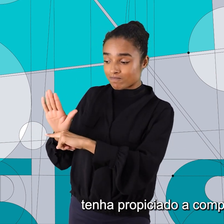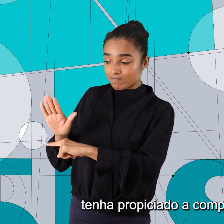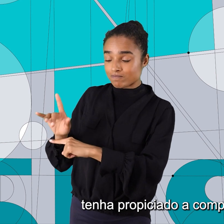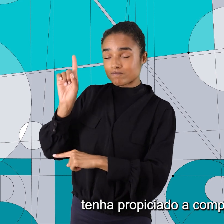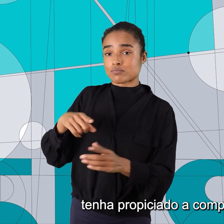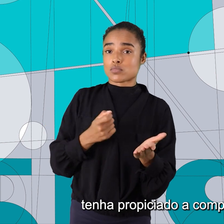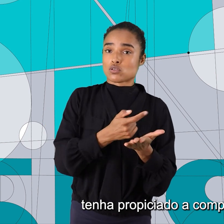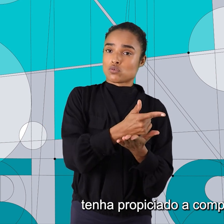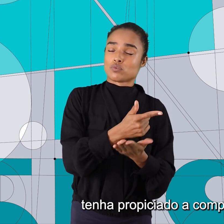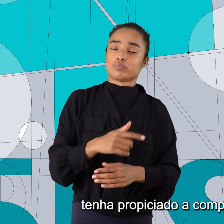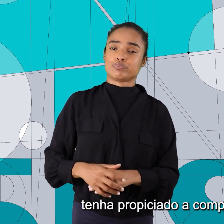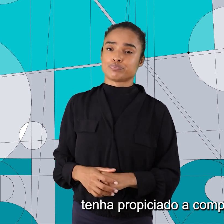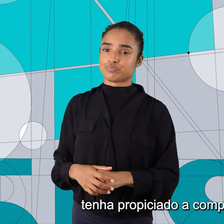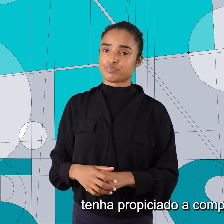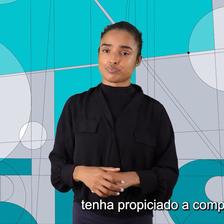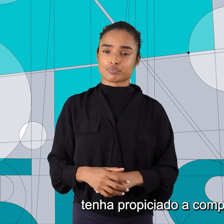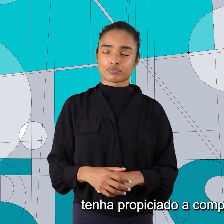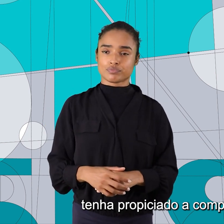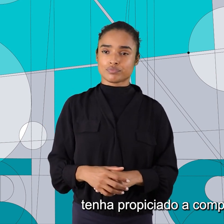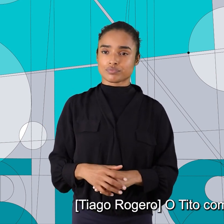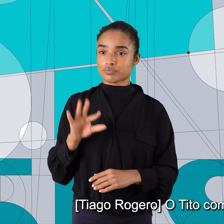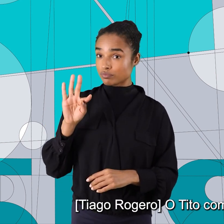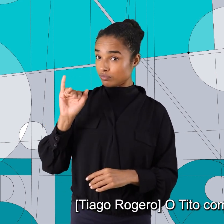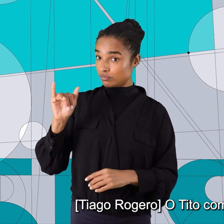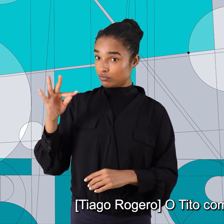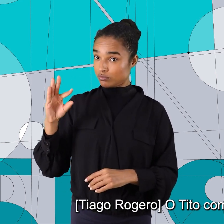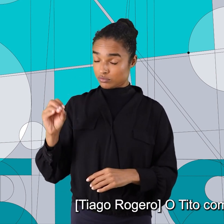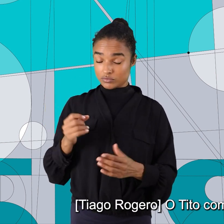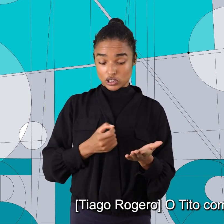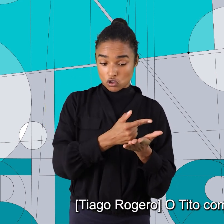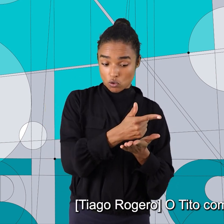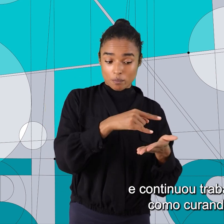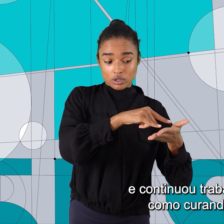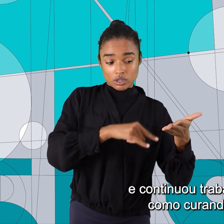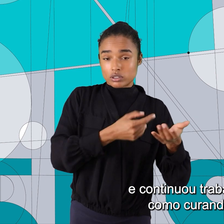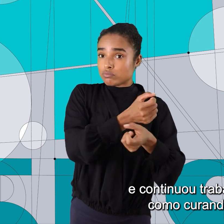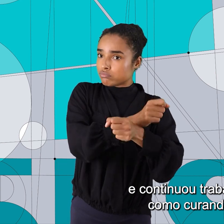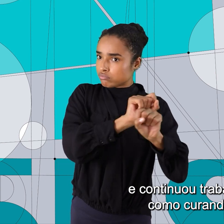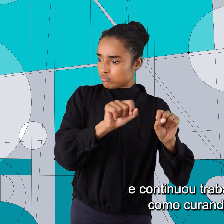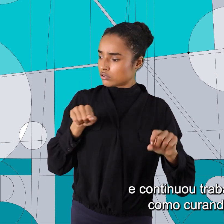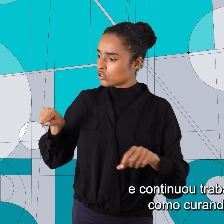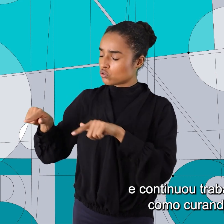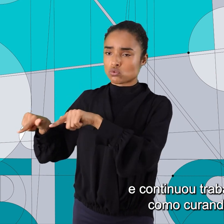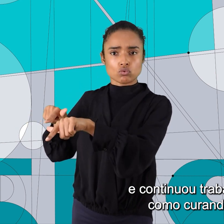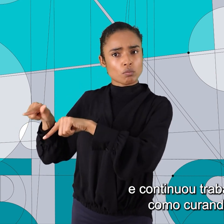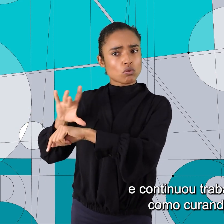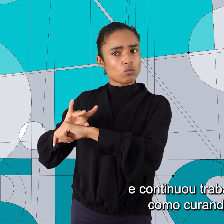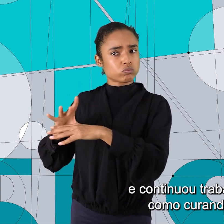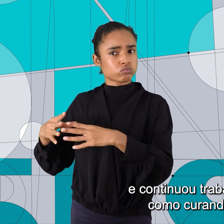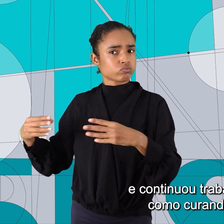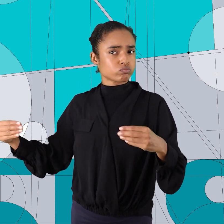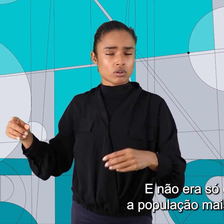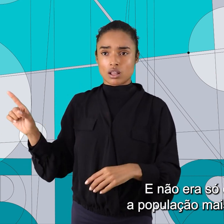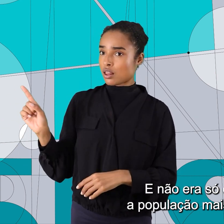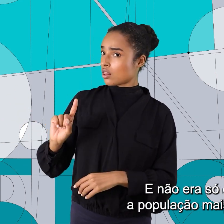propiciado a compra da liberdade. O Tito comprou as alforrias e continuou trabalhando como curandeiro.